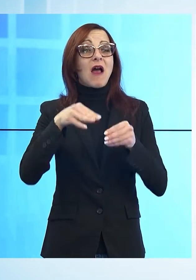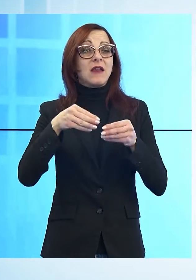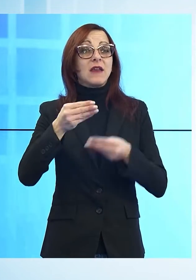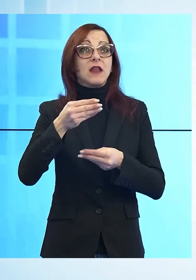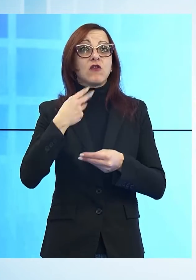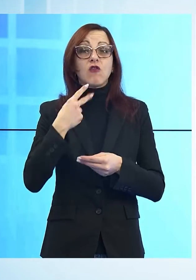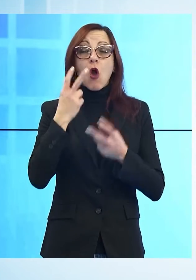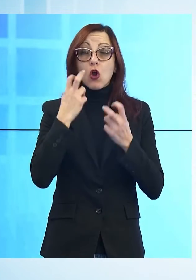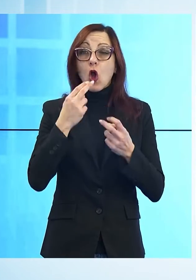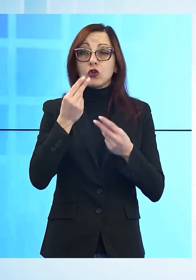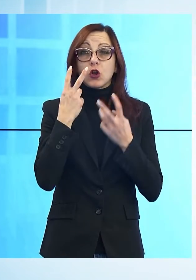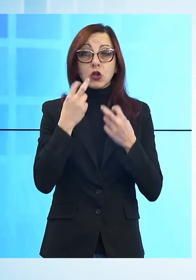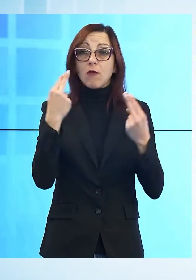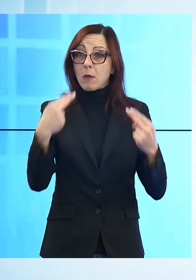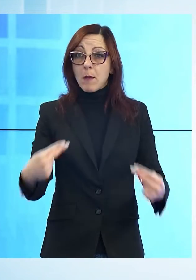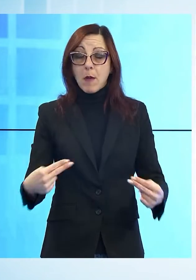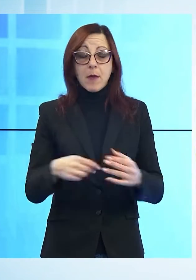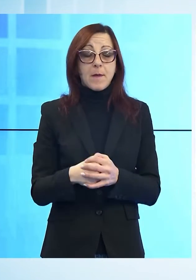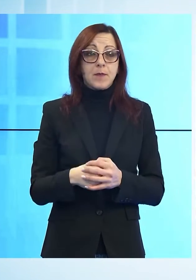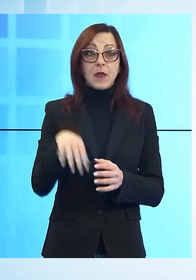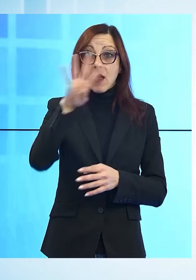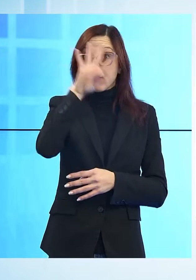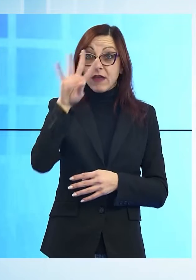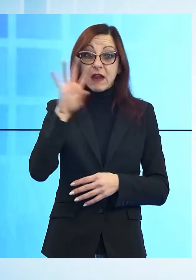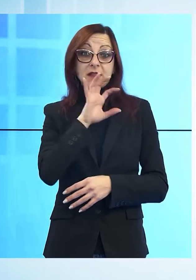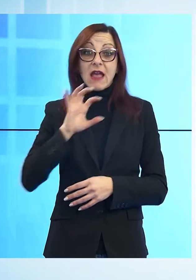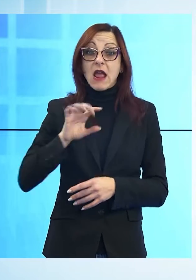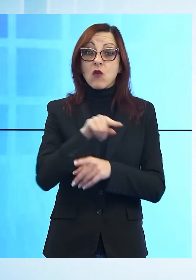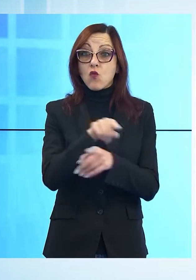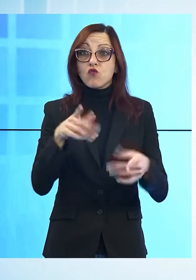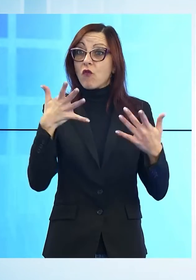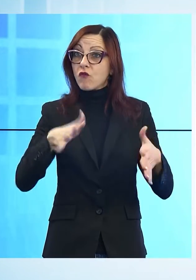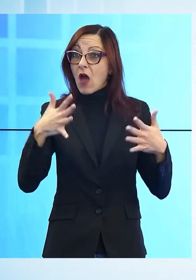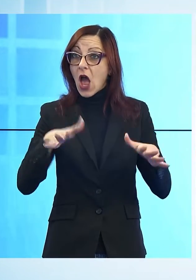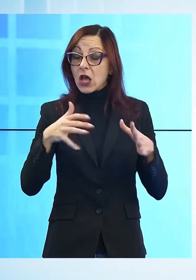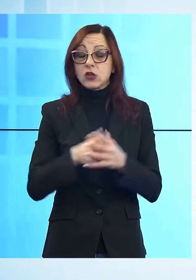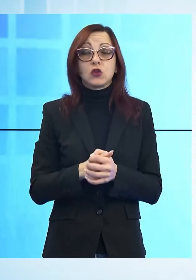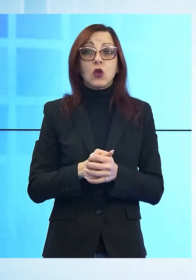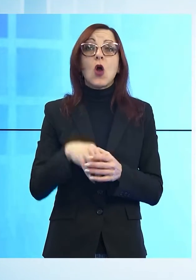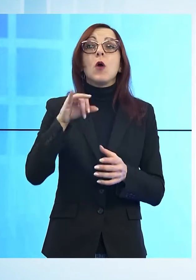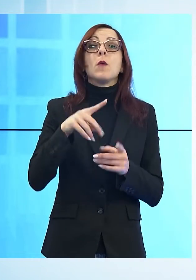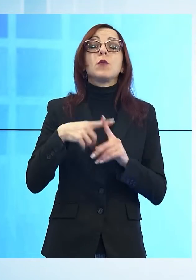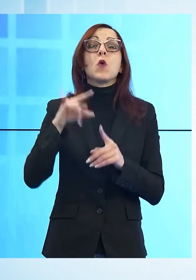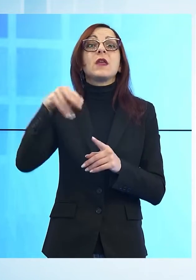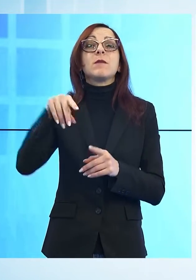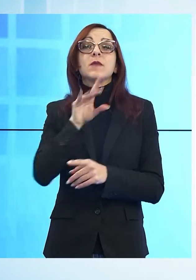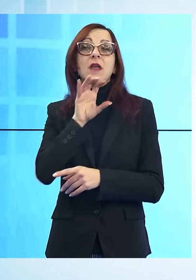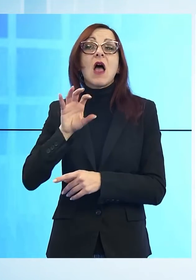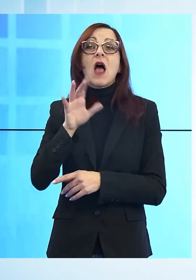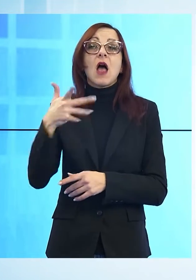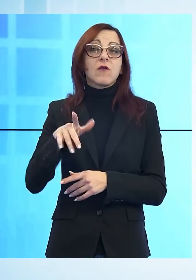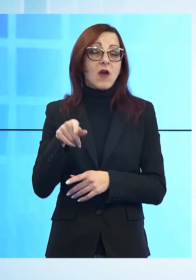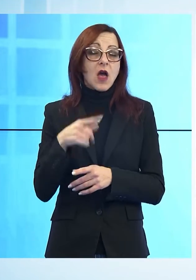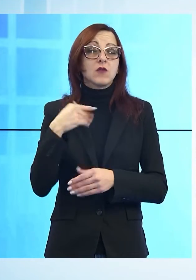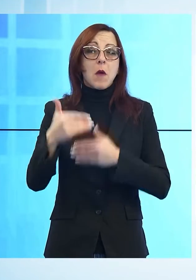I finanziari hanno dunque effettuato le denunce e segnalato alla competente direzione provinciale dell'Inps le medesime persone al fine di